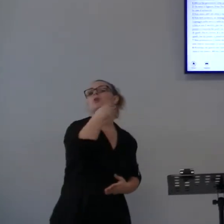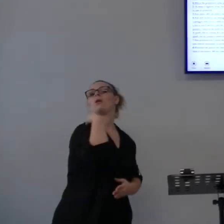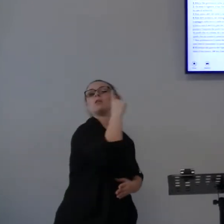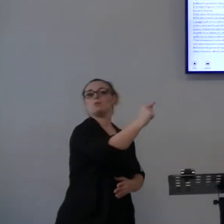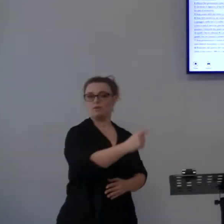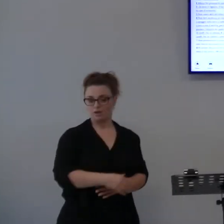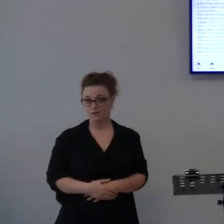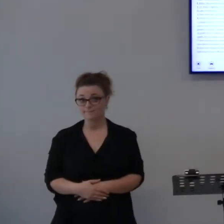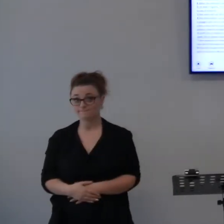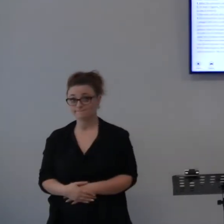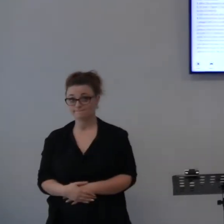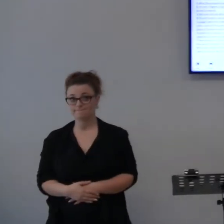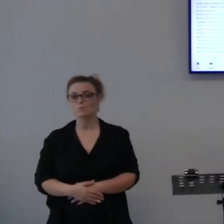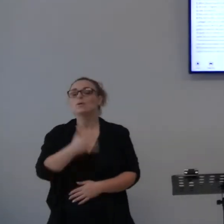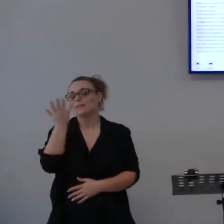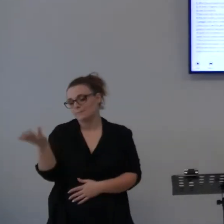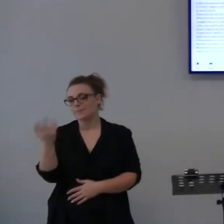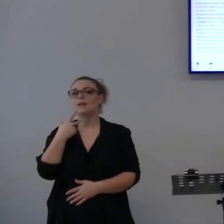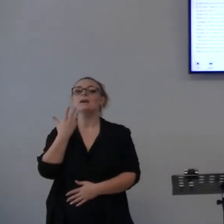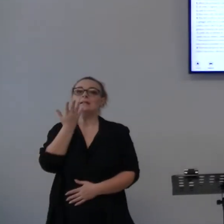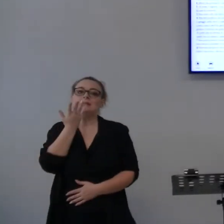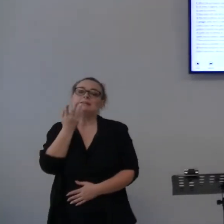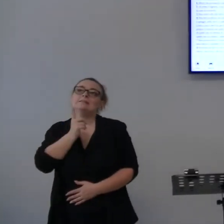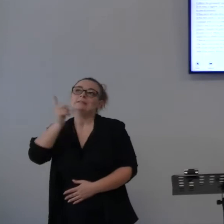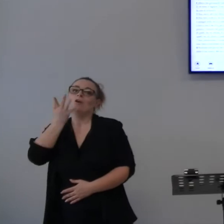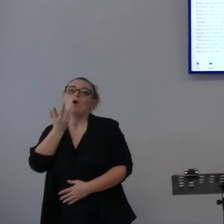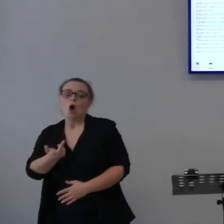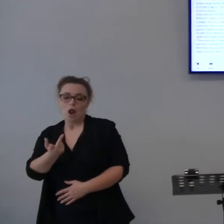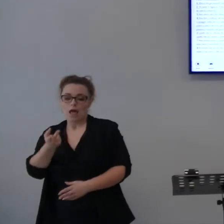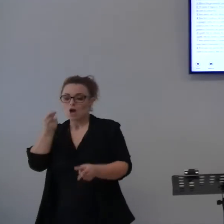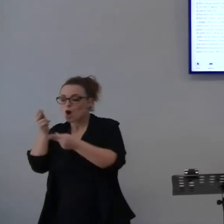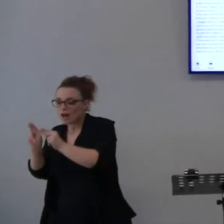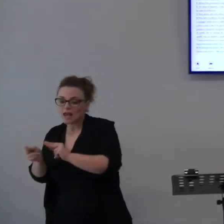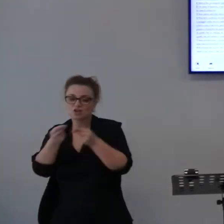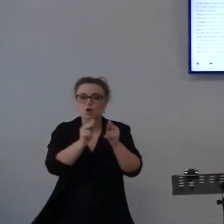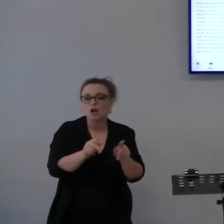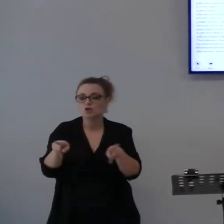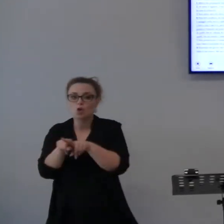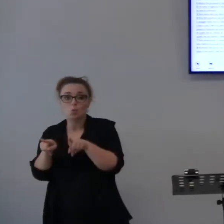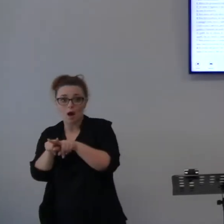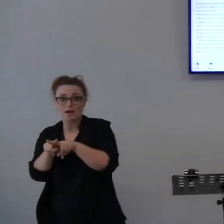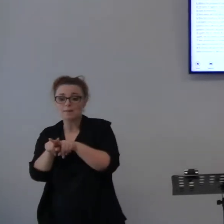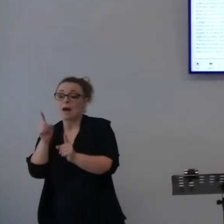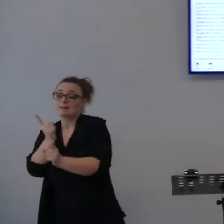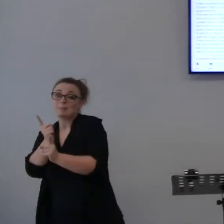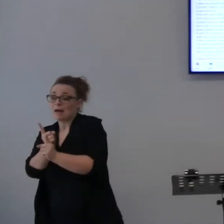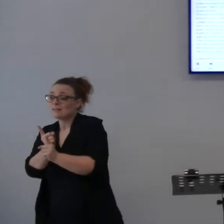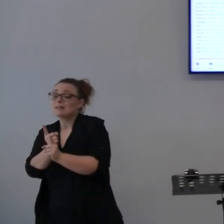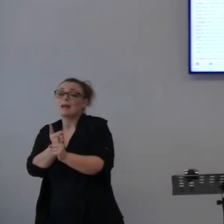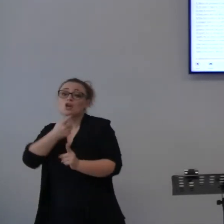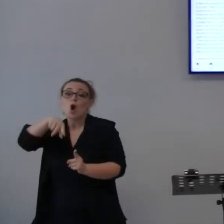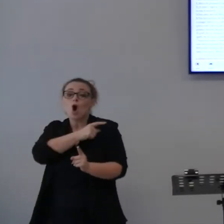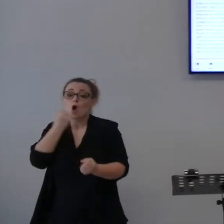per correggere quelli che sono contro di lui. Ma non finisce qui.